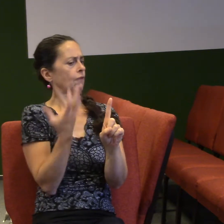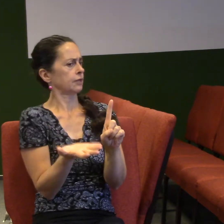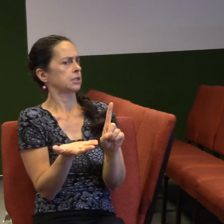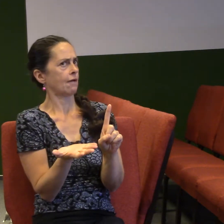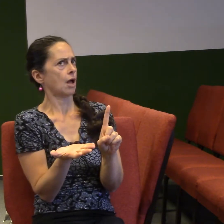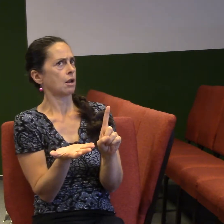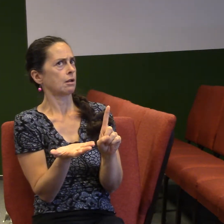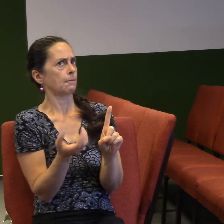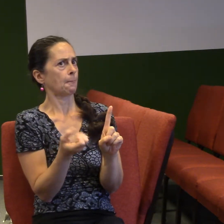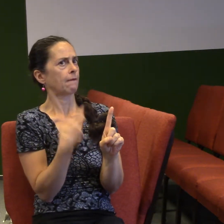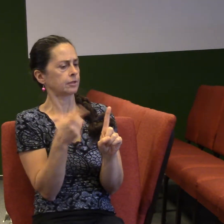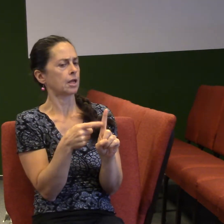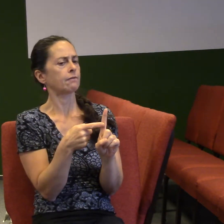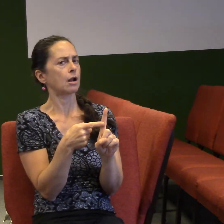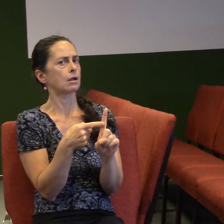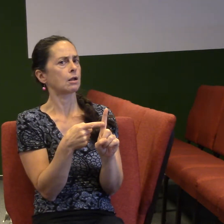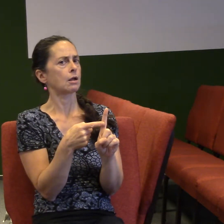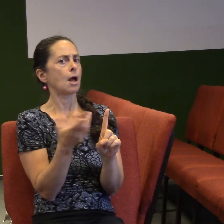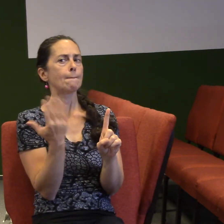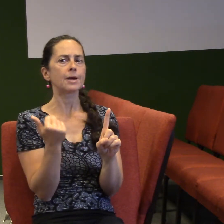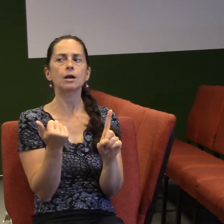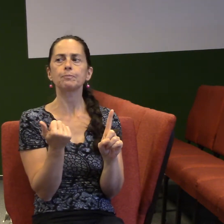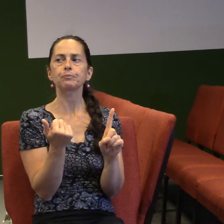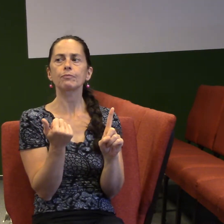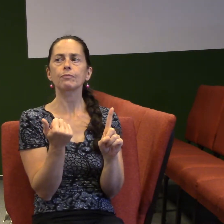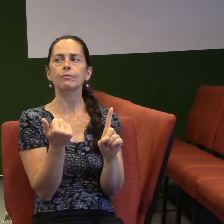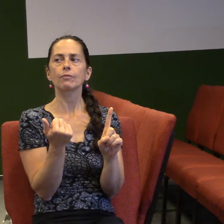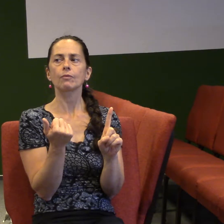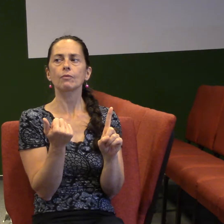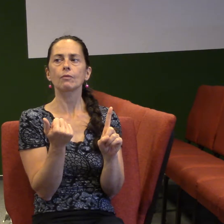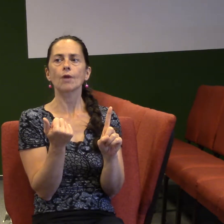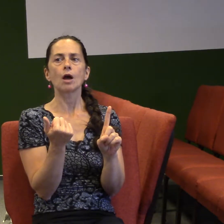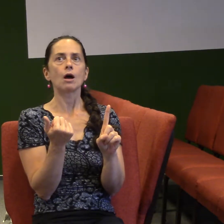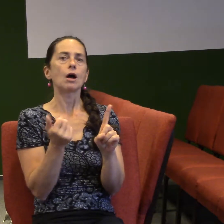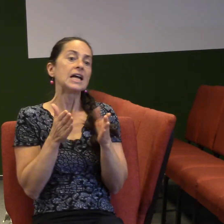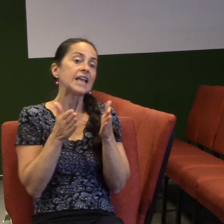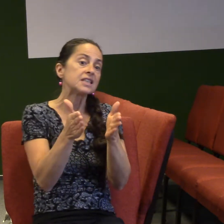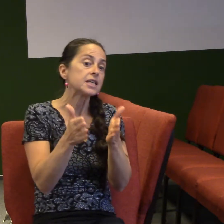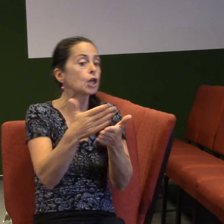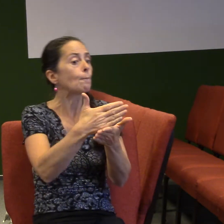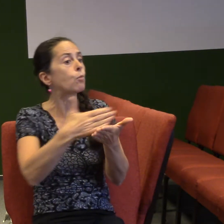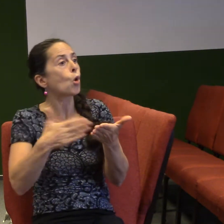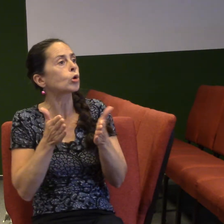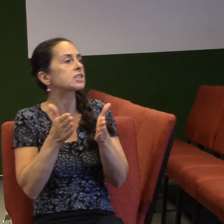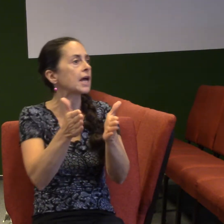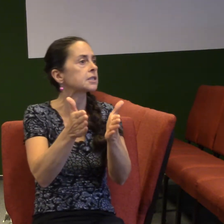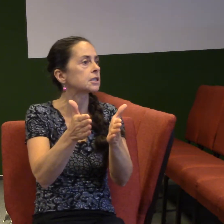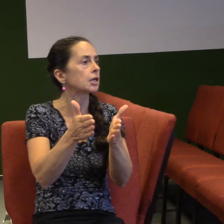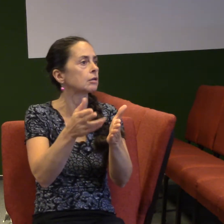byl v podstatě, jak bych to tak nazval pro sebe, tak v půli cesty. Znáte ten příběh, nebudu ho dlouze